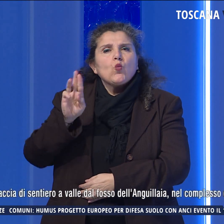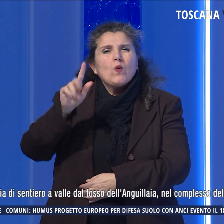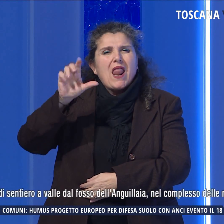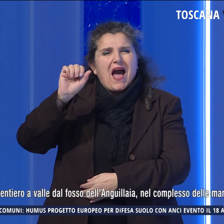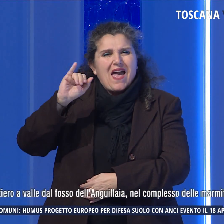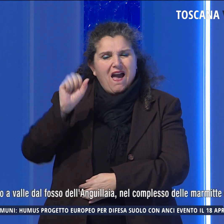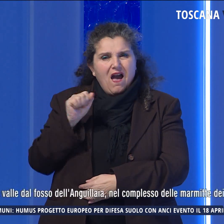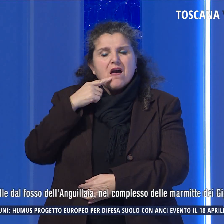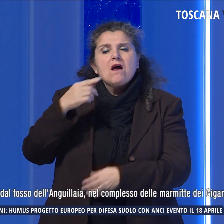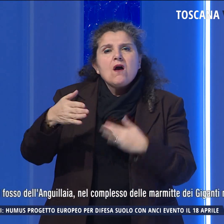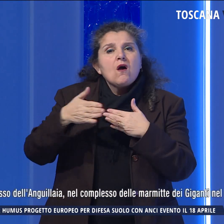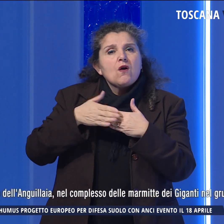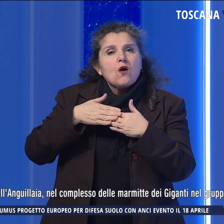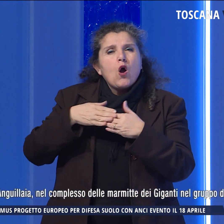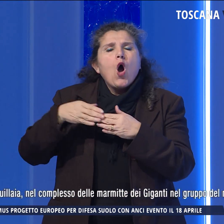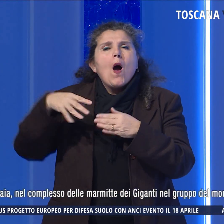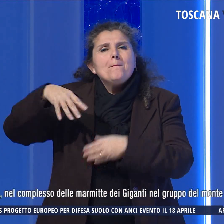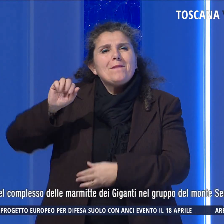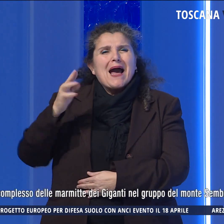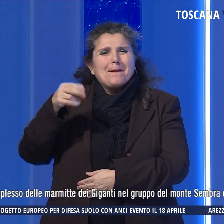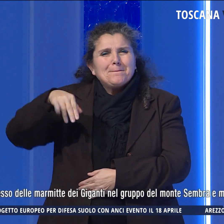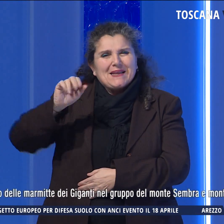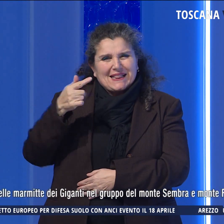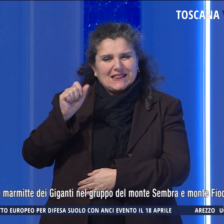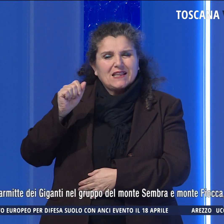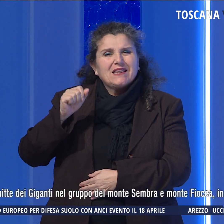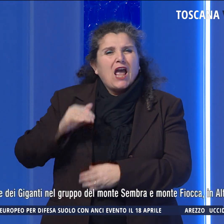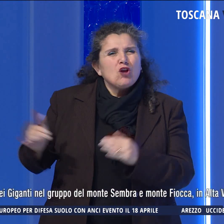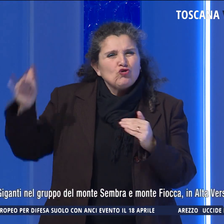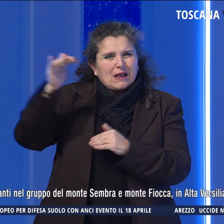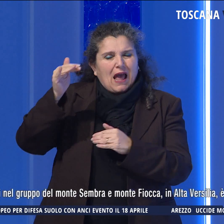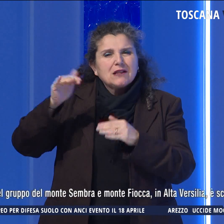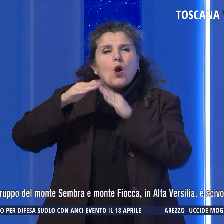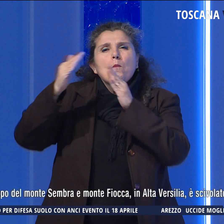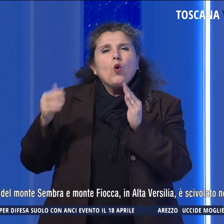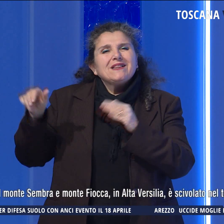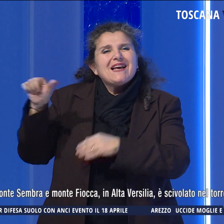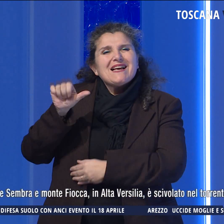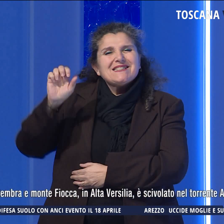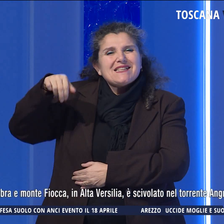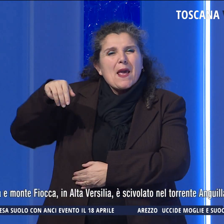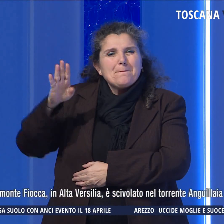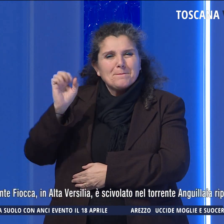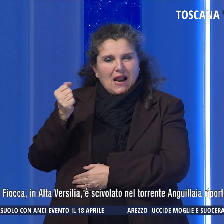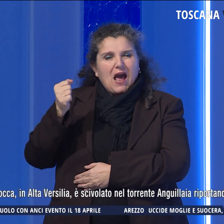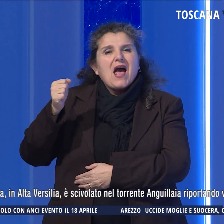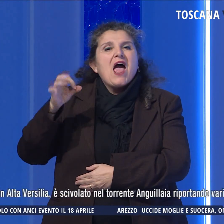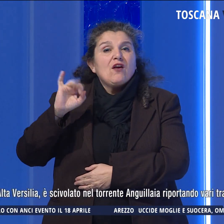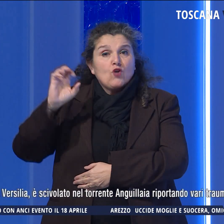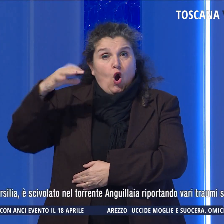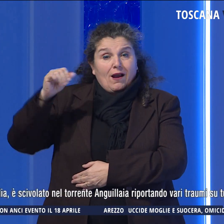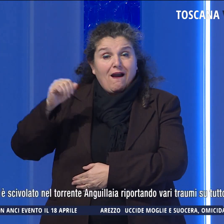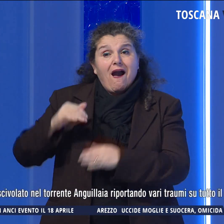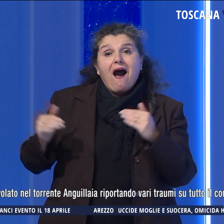nel complesso delle Marmitte dei Giganti, nel gruppo del Monte Sembra e Monte Fiocca, in Alta Versilia,